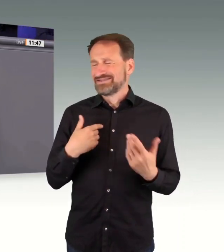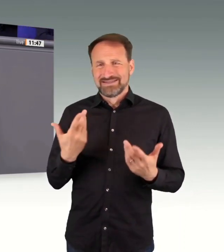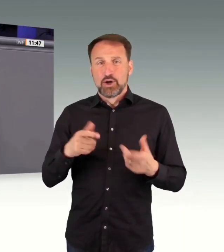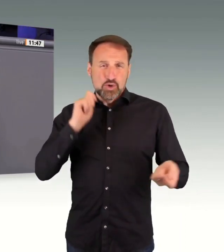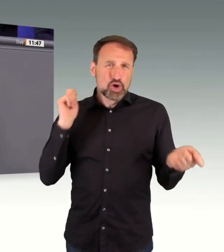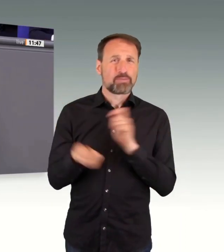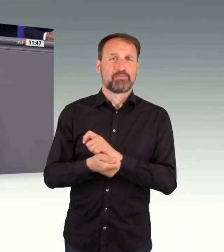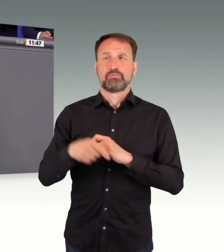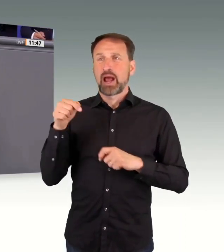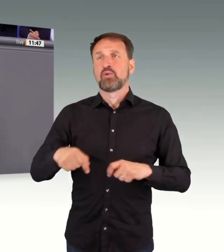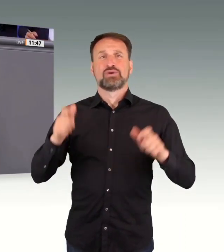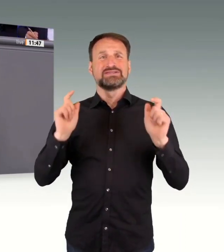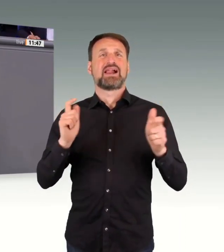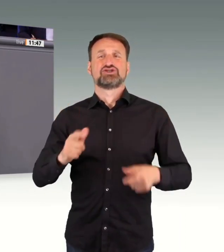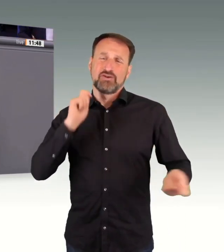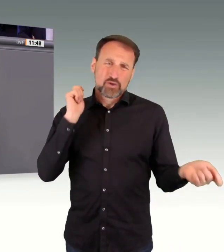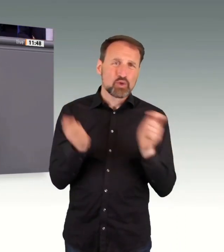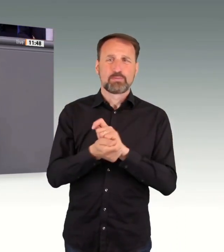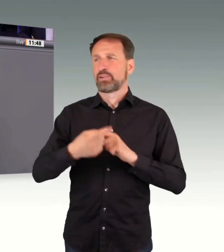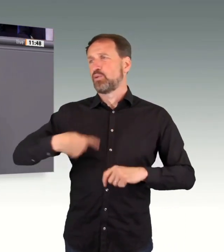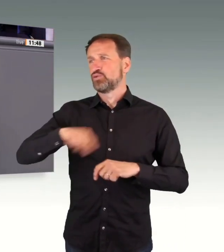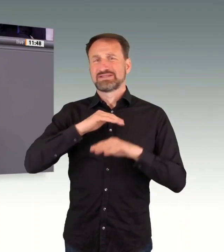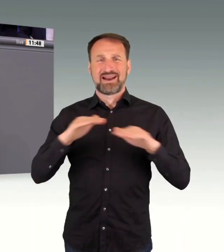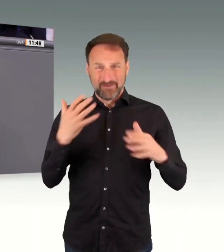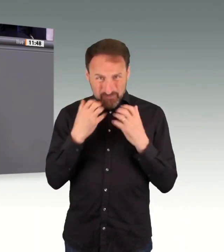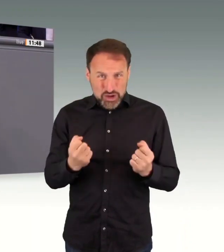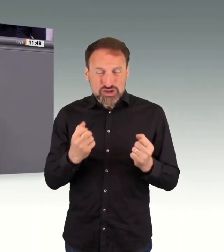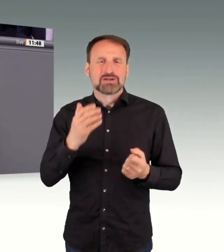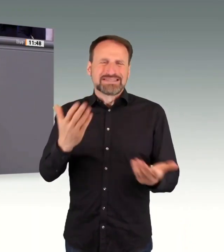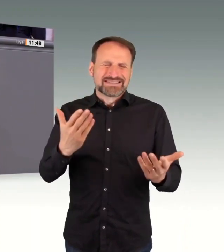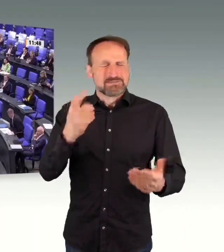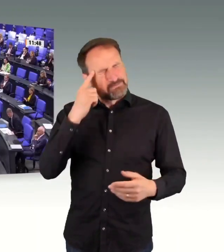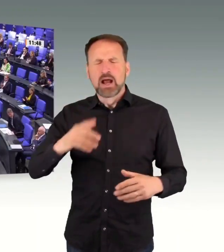Land möchten. In diesem Sinne, los geht's. Danke schön.